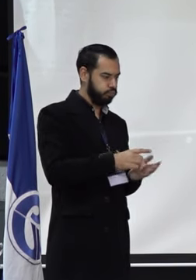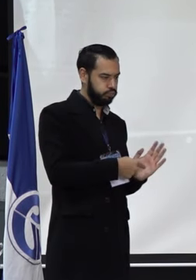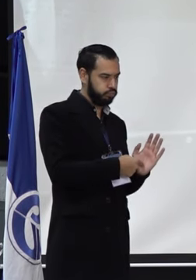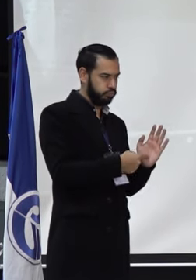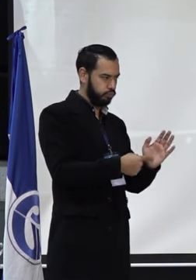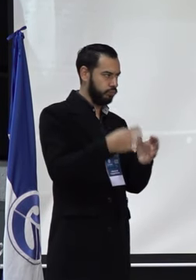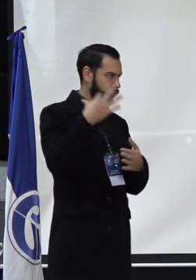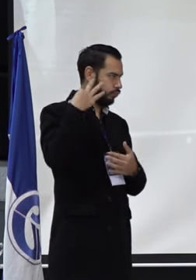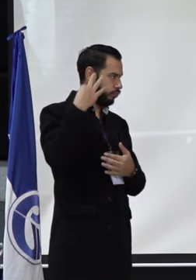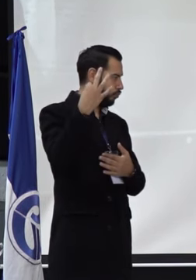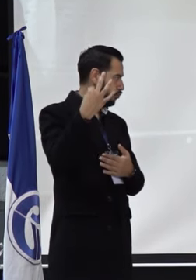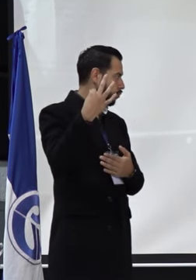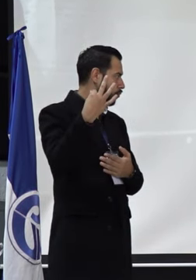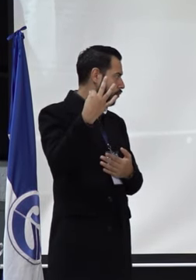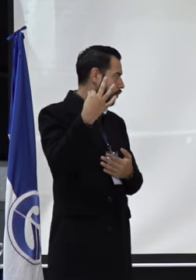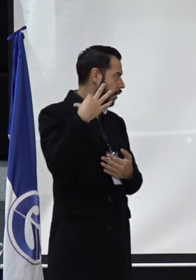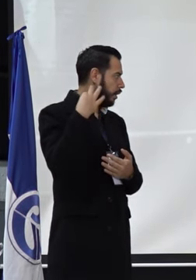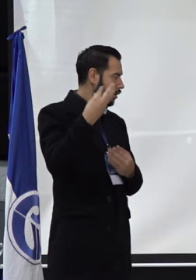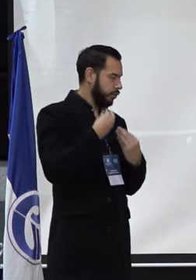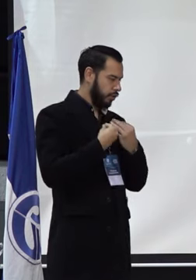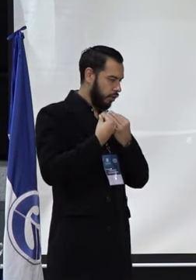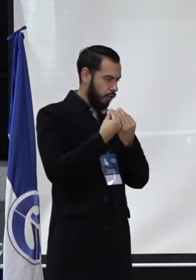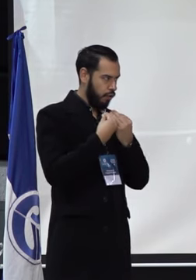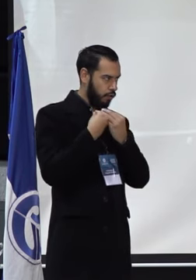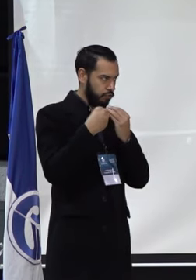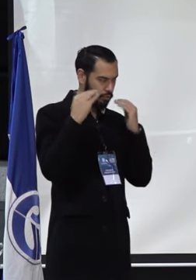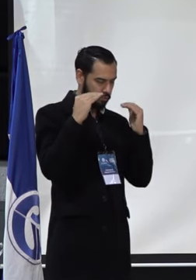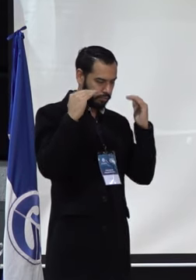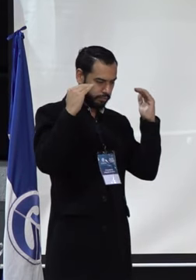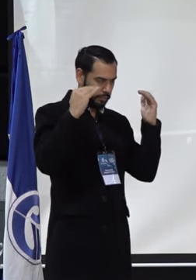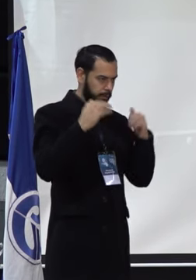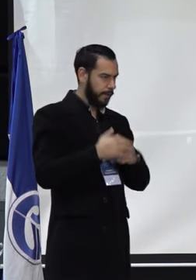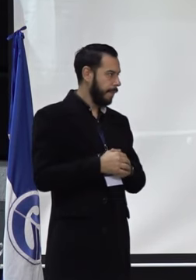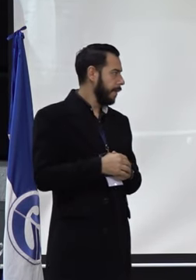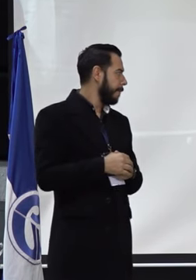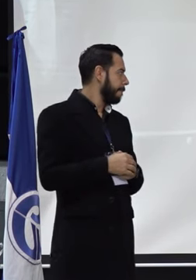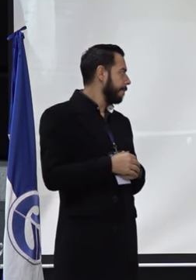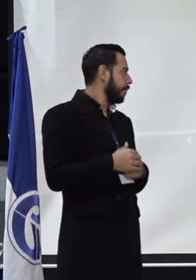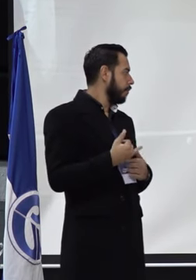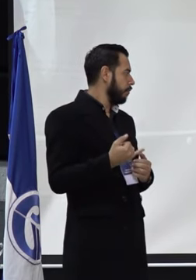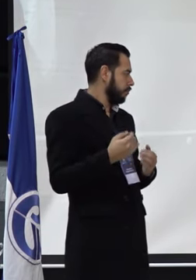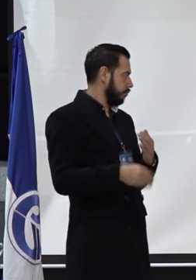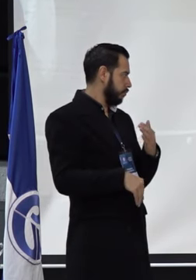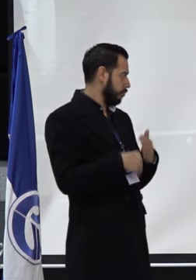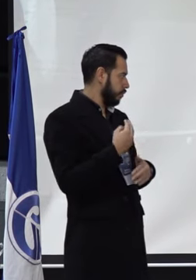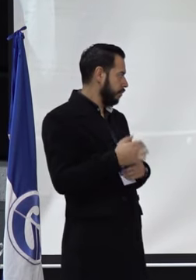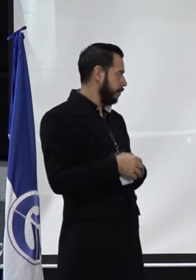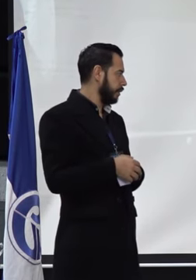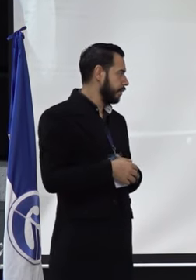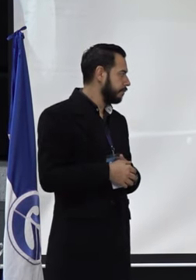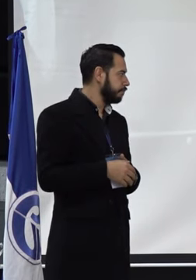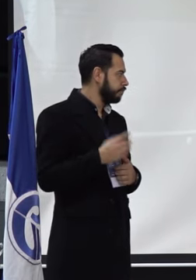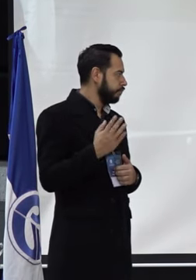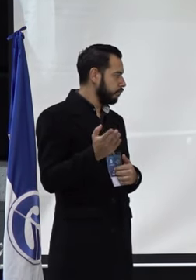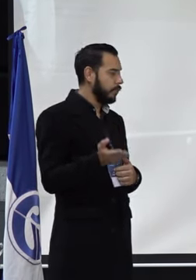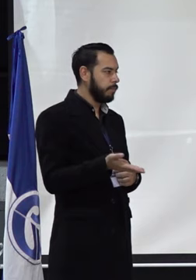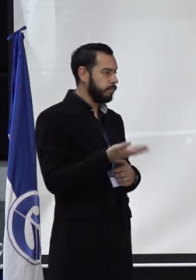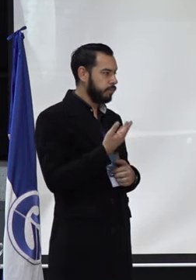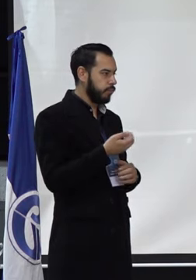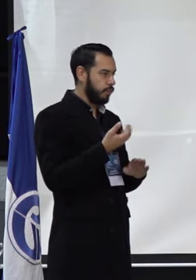la elección del consejo. Y, bueno, vamos a comenzar con las